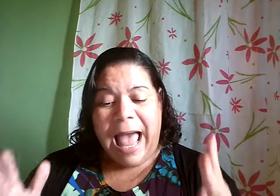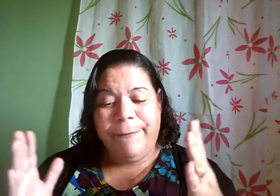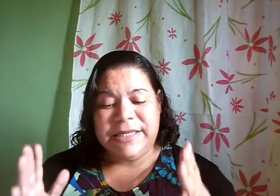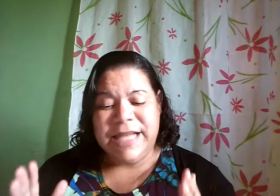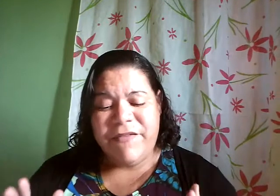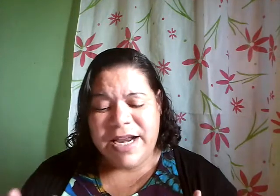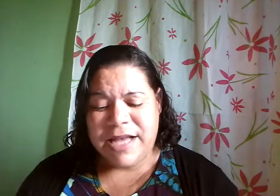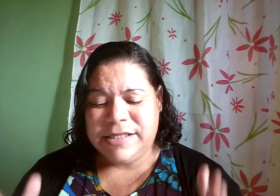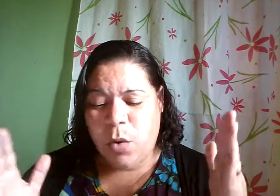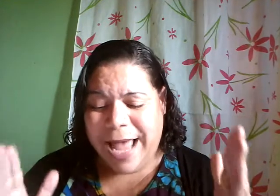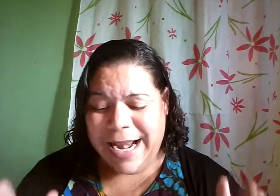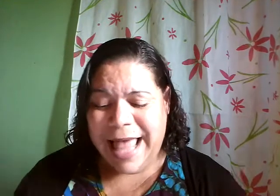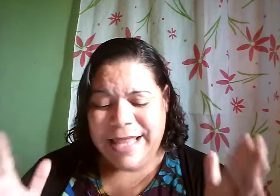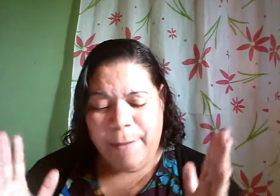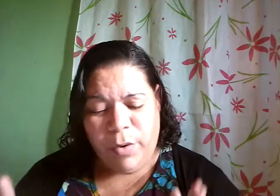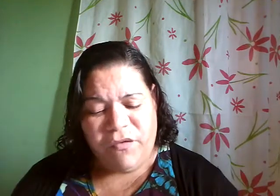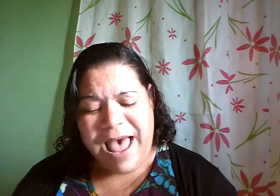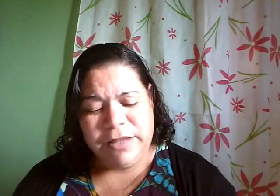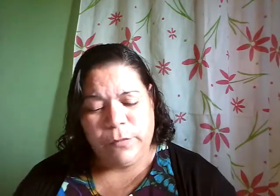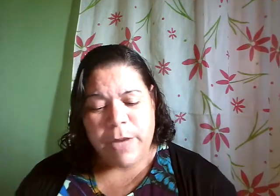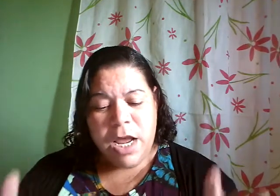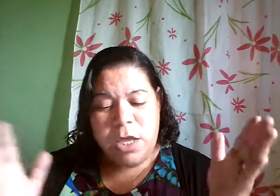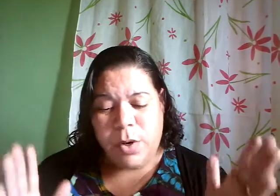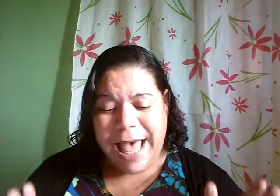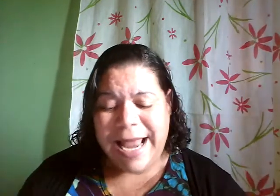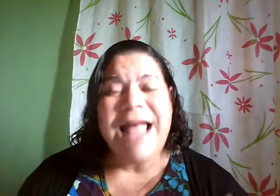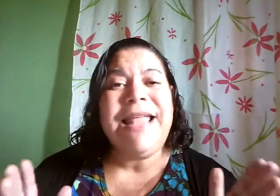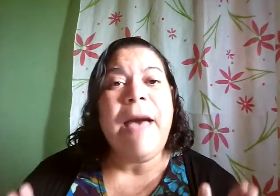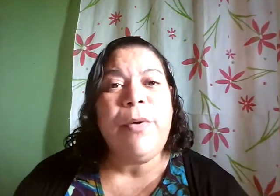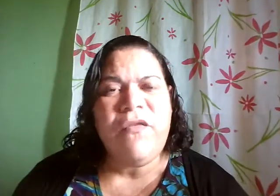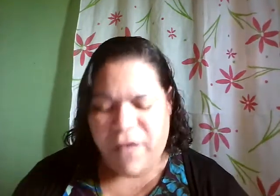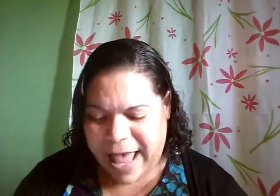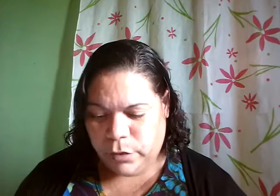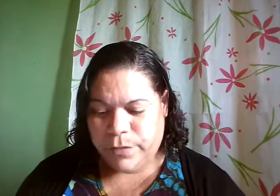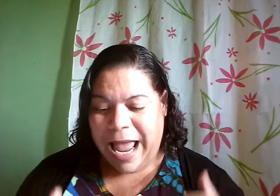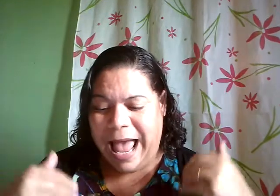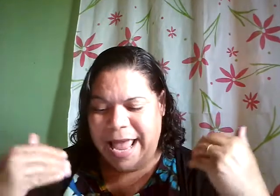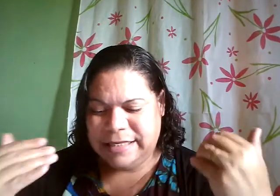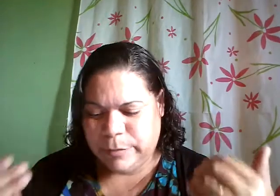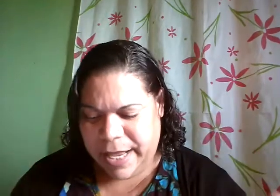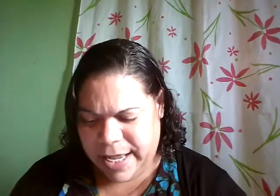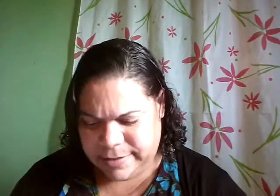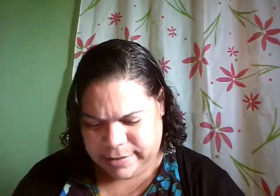A perseverança é um caráter aprovado. E o caráter é aprovado. A esperança.